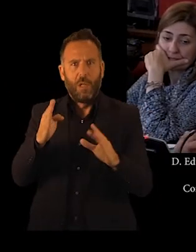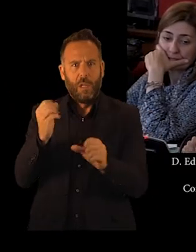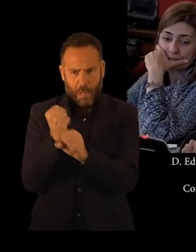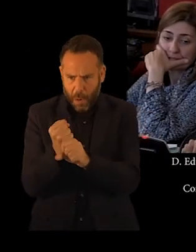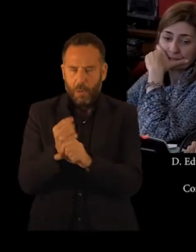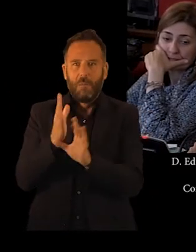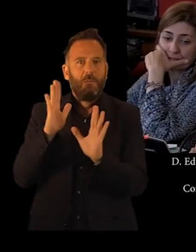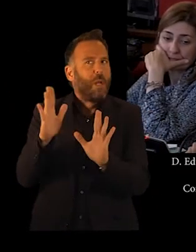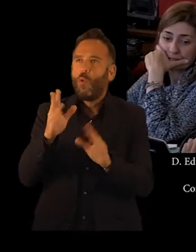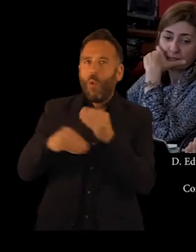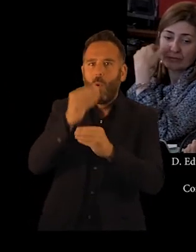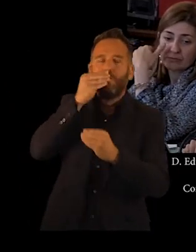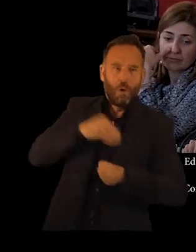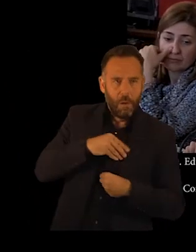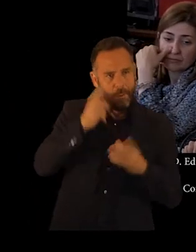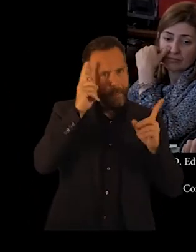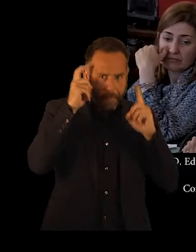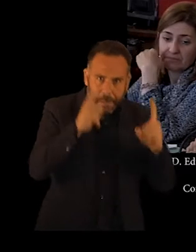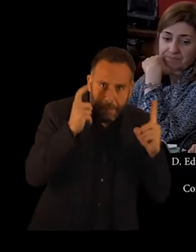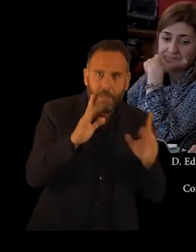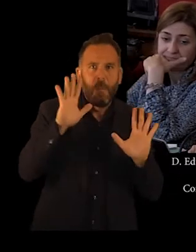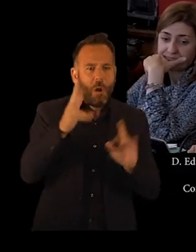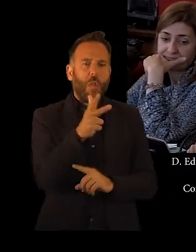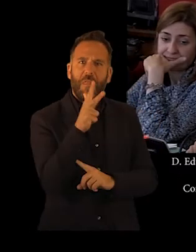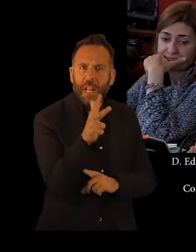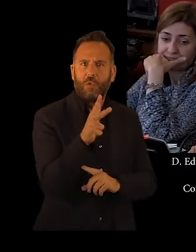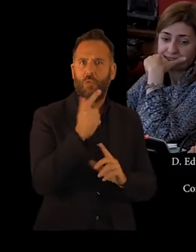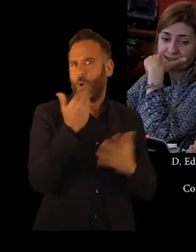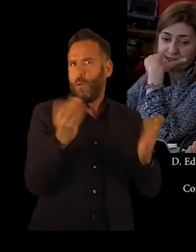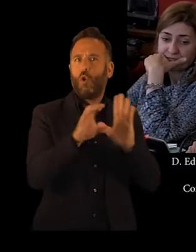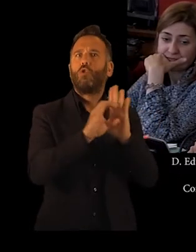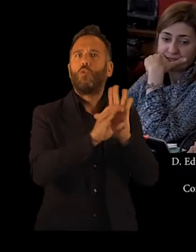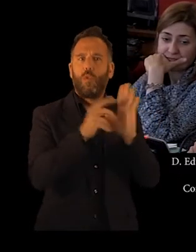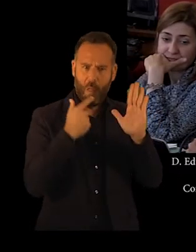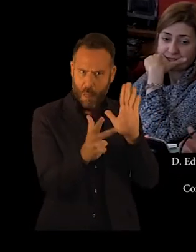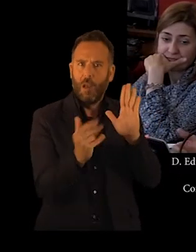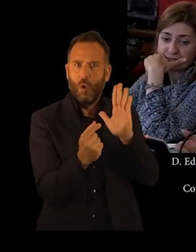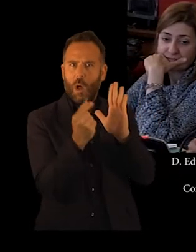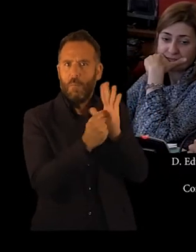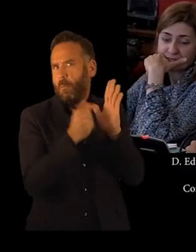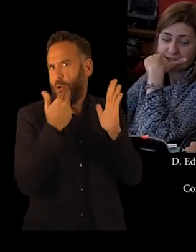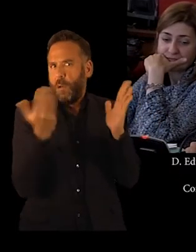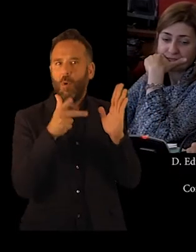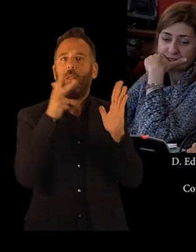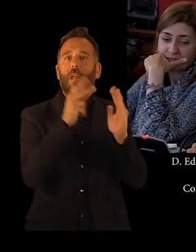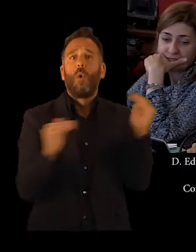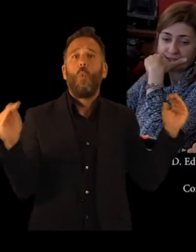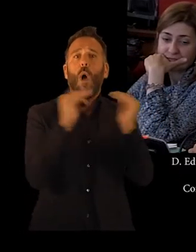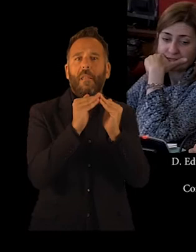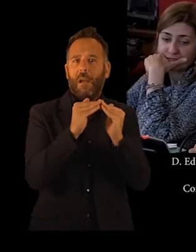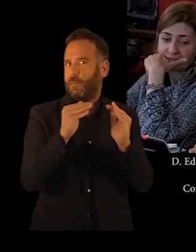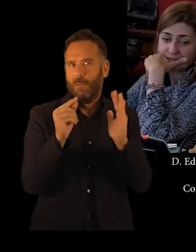además, que son, en muchos casos, constitucionales, como en este caso es el derecho a la igualdad, uno de los